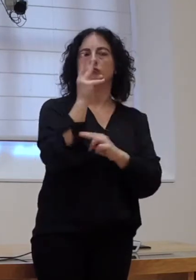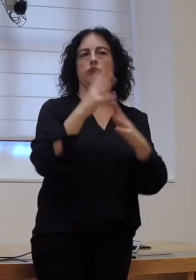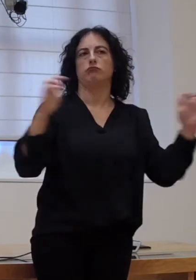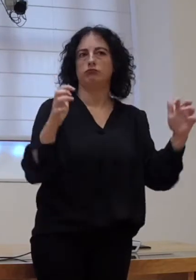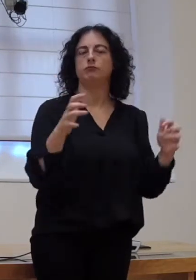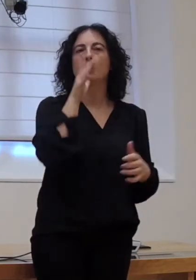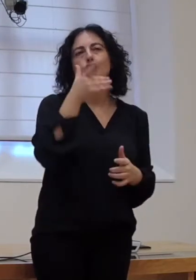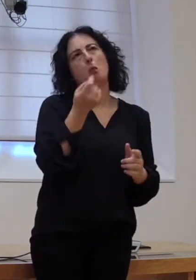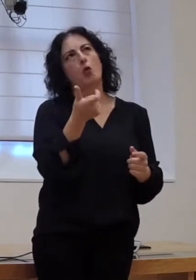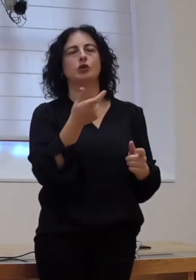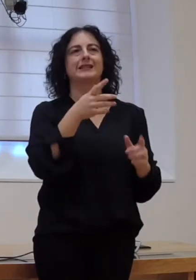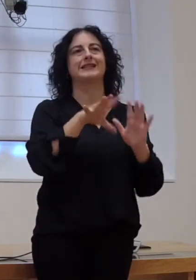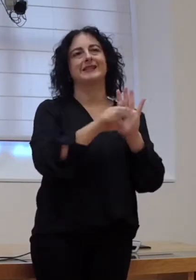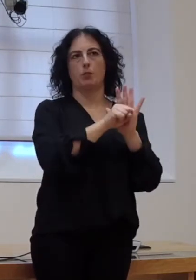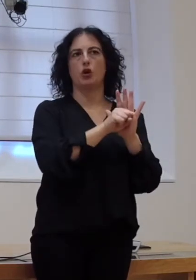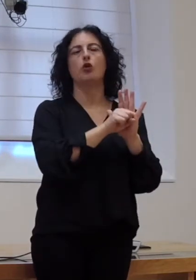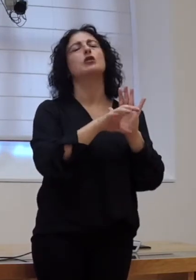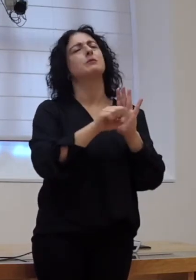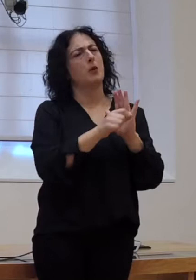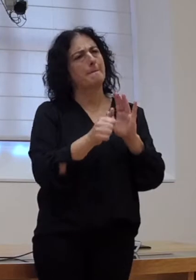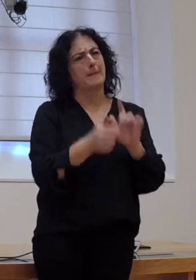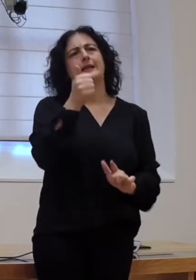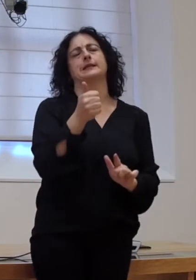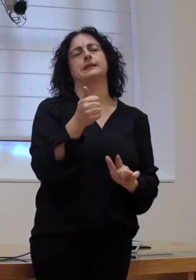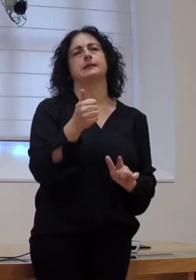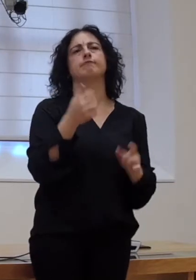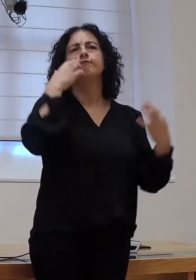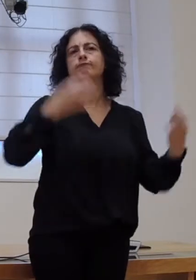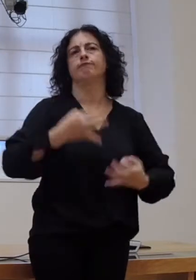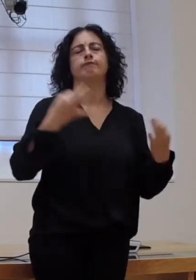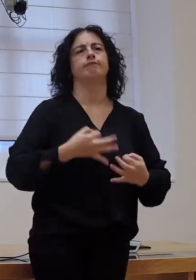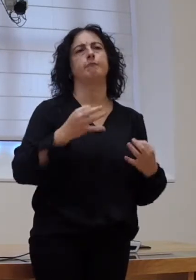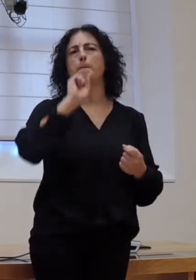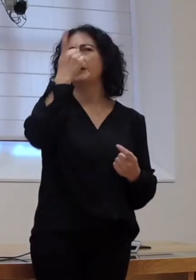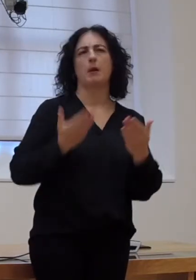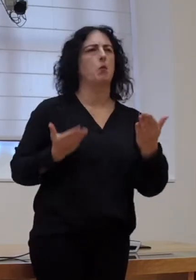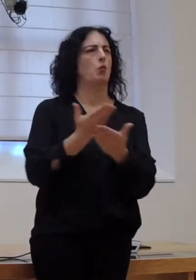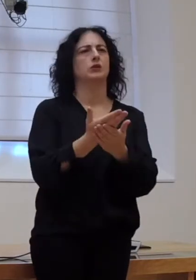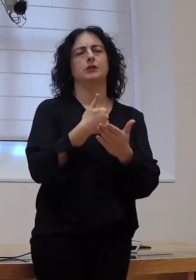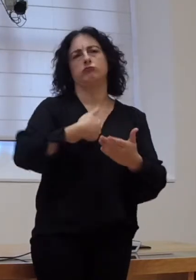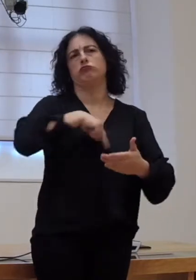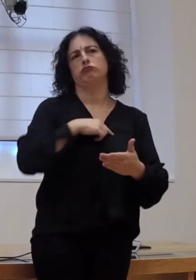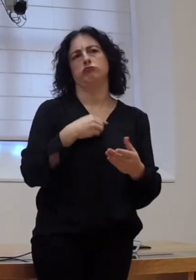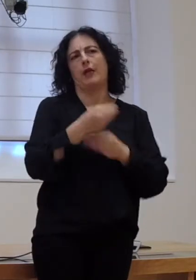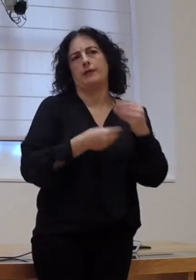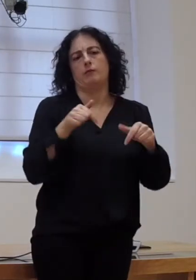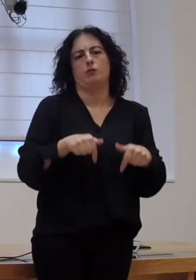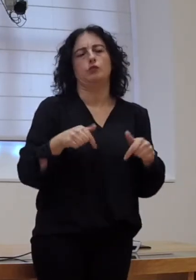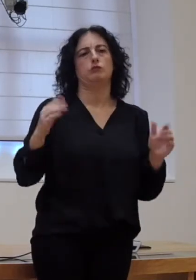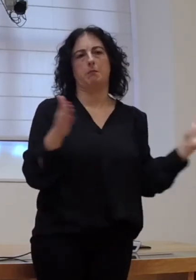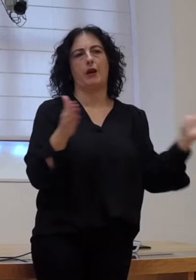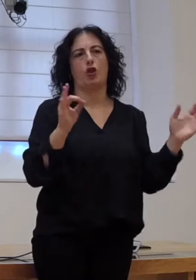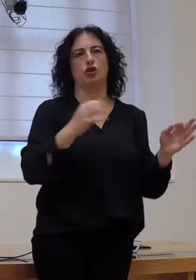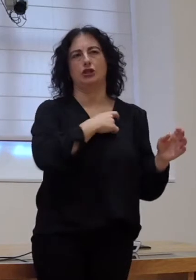simbólicamente e máis que simbólicamente na realidade a primeira proposta que facemos neste período de